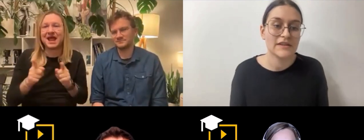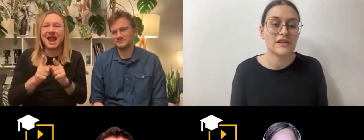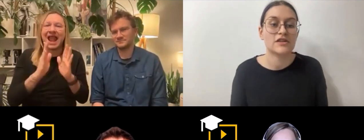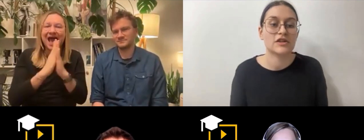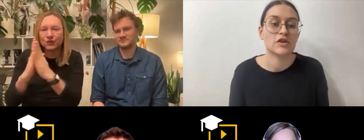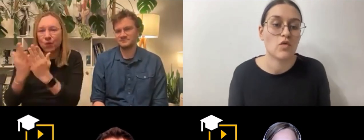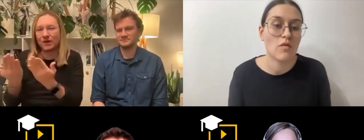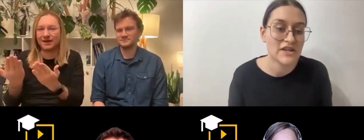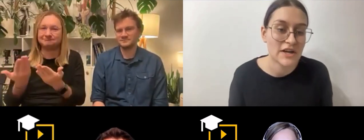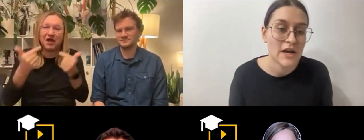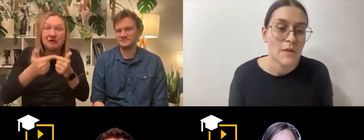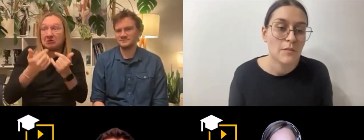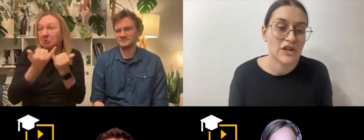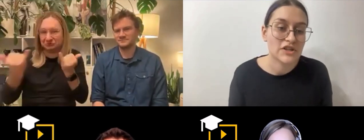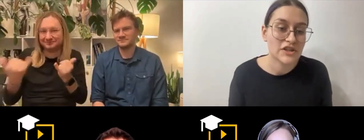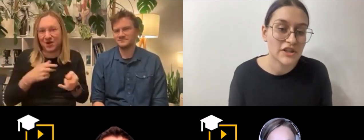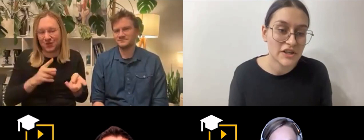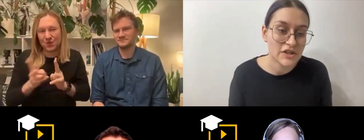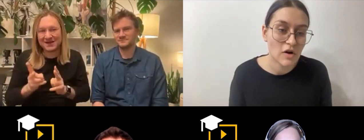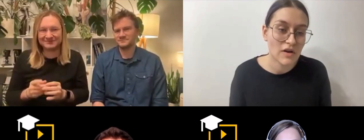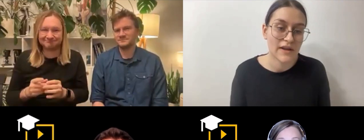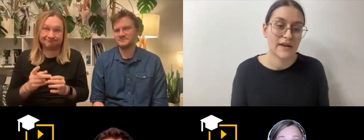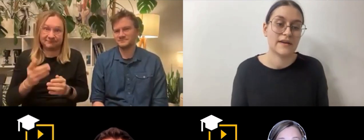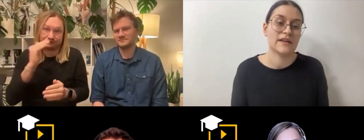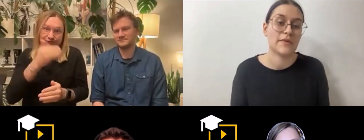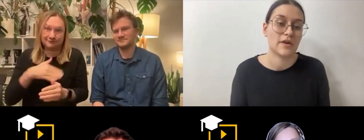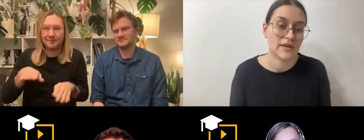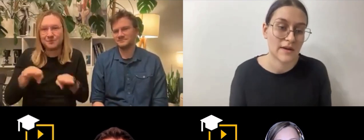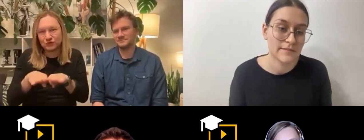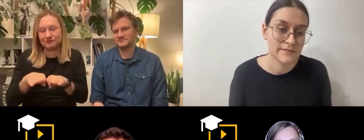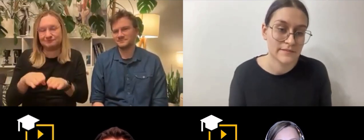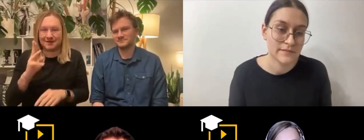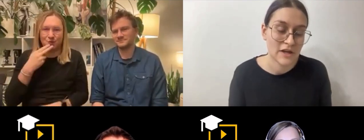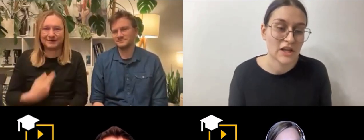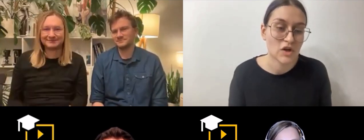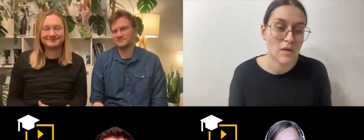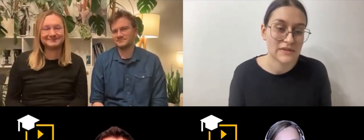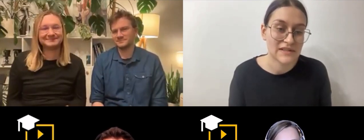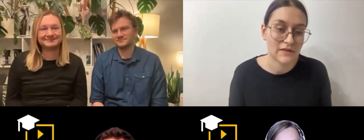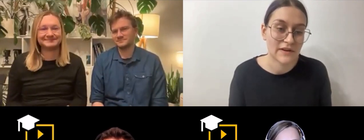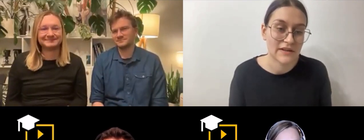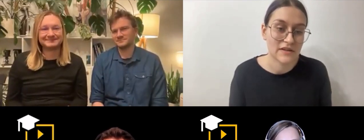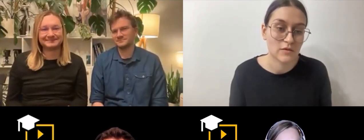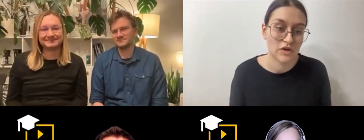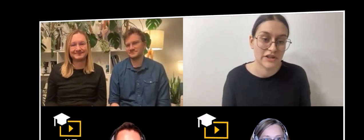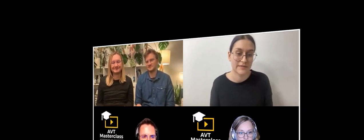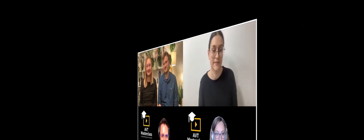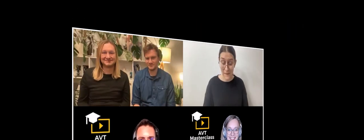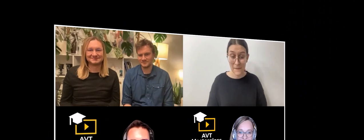też tłumaczę podręczniki szkolne na PJM dla Szkoły Podstawowej Głuchych. Ok,